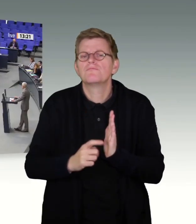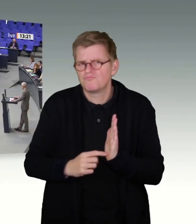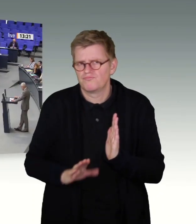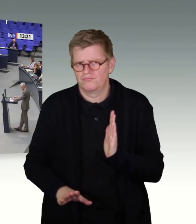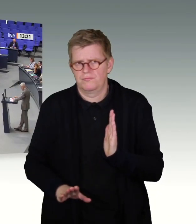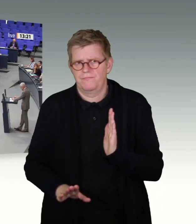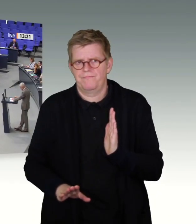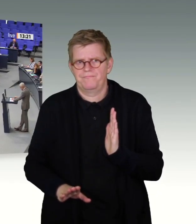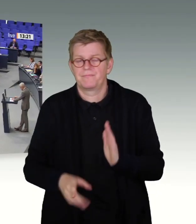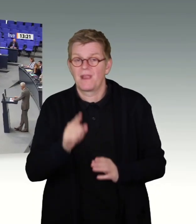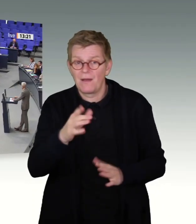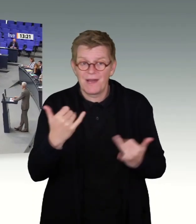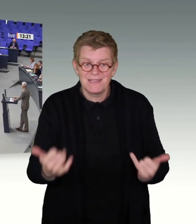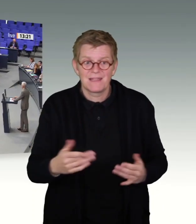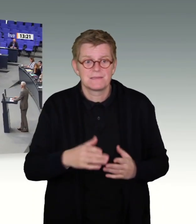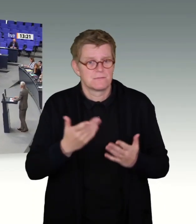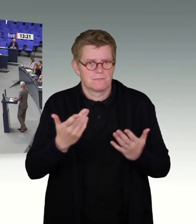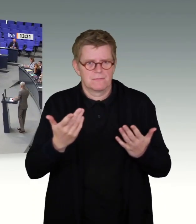Frau Lindholz, auf dem Spiel